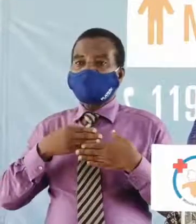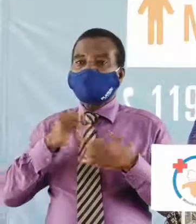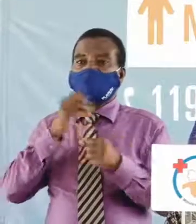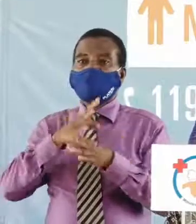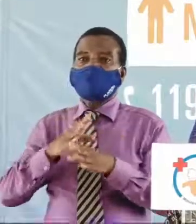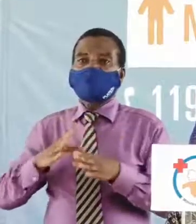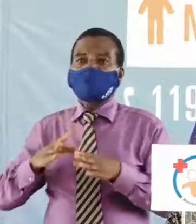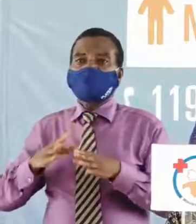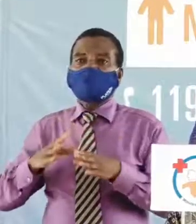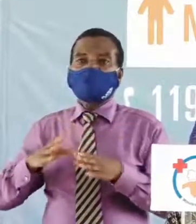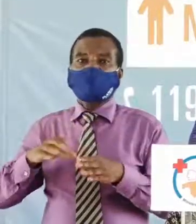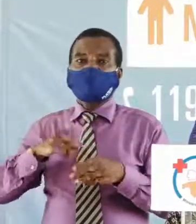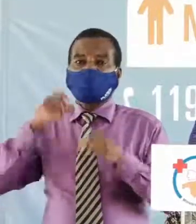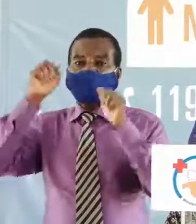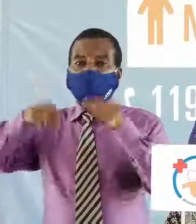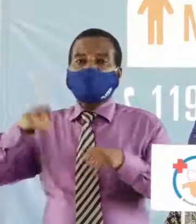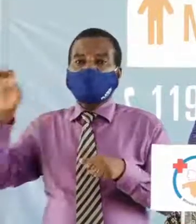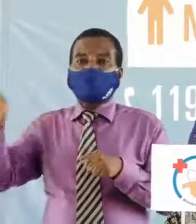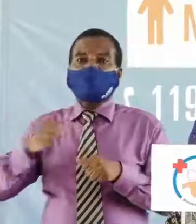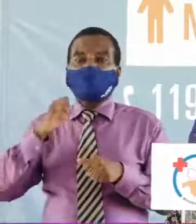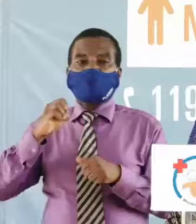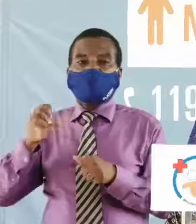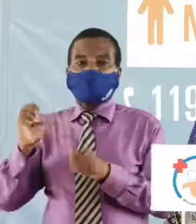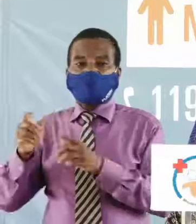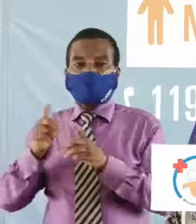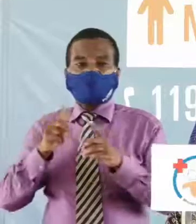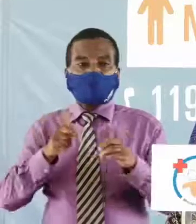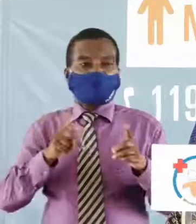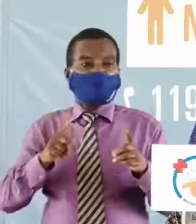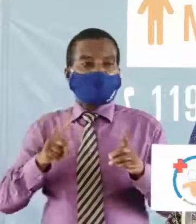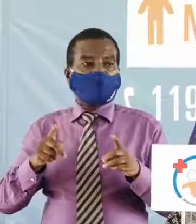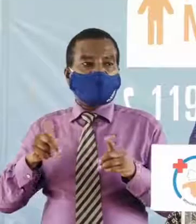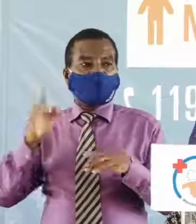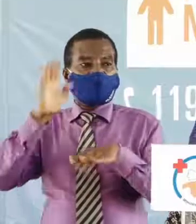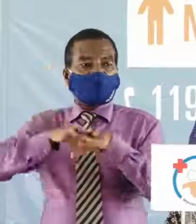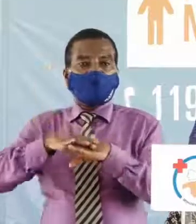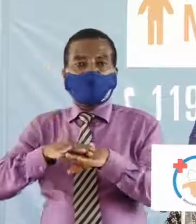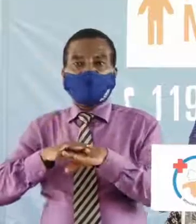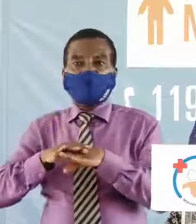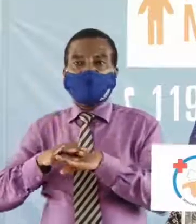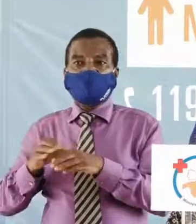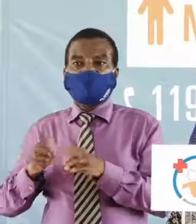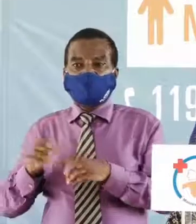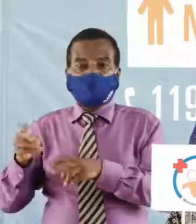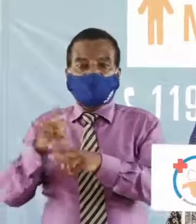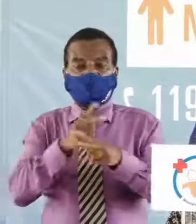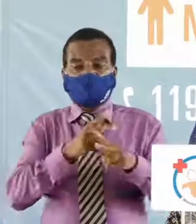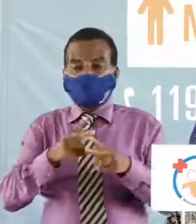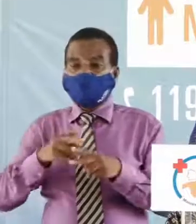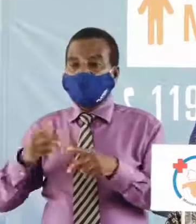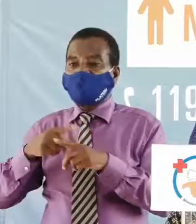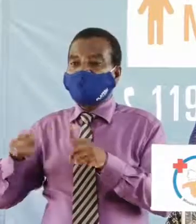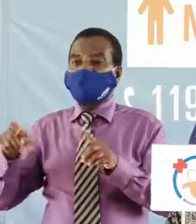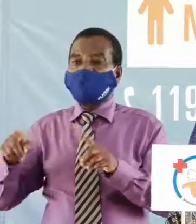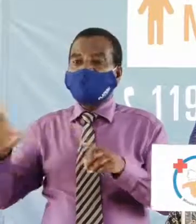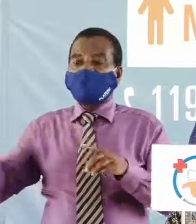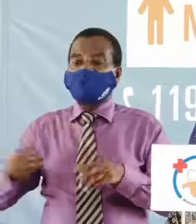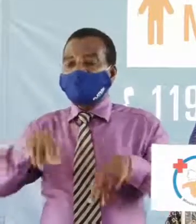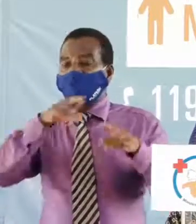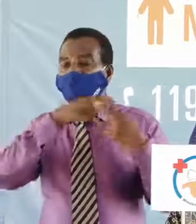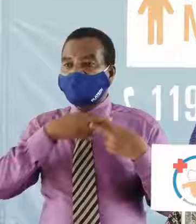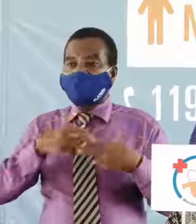prêt et ils ont une capacité de dépistage une capacité de suivi systématique mais la prise en charge